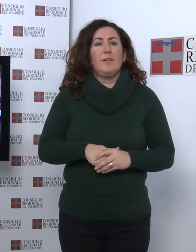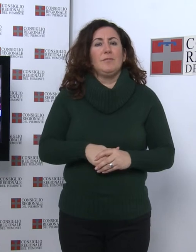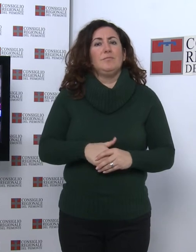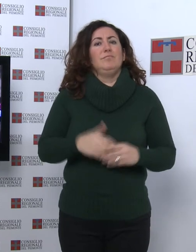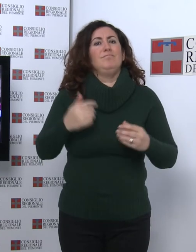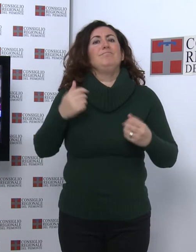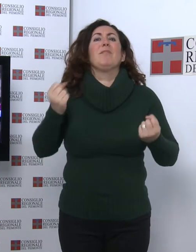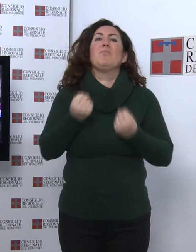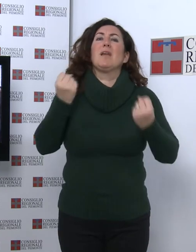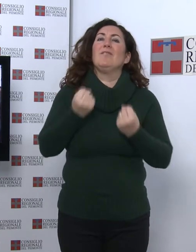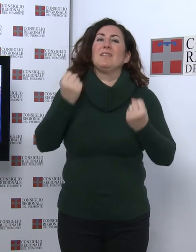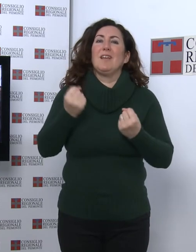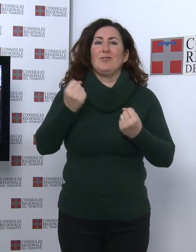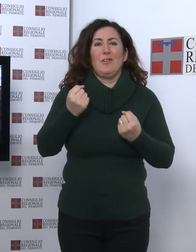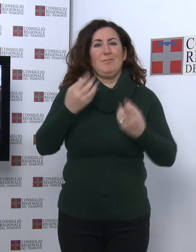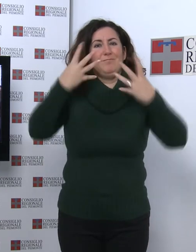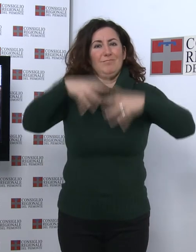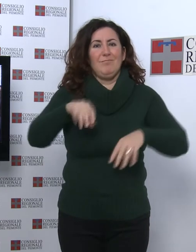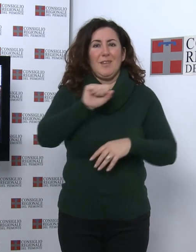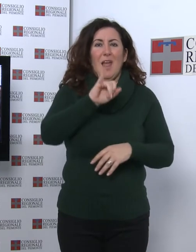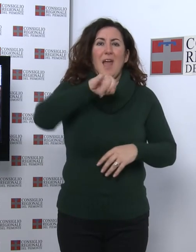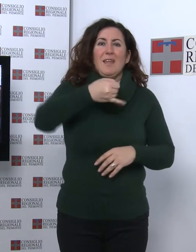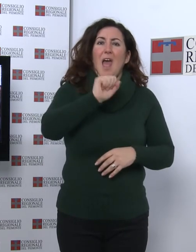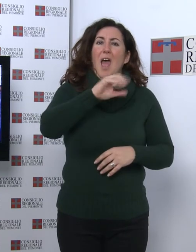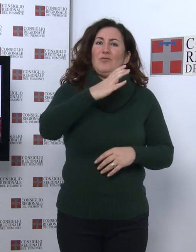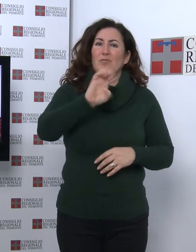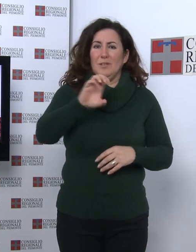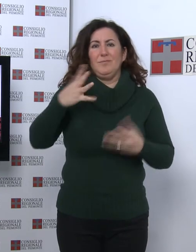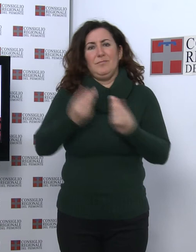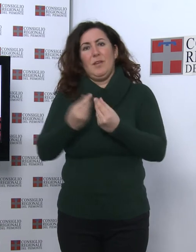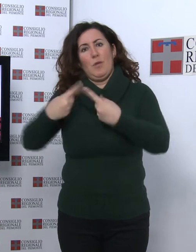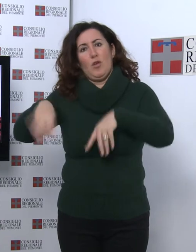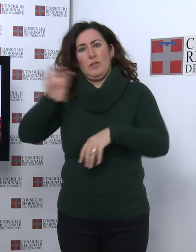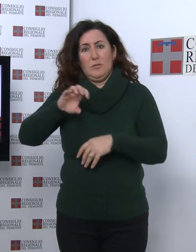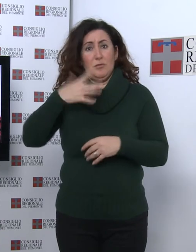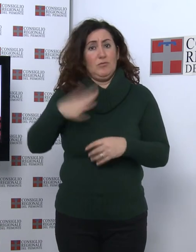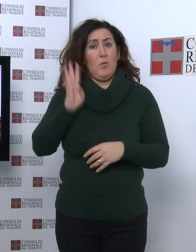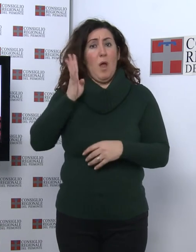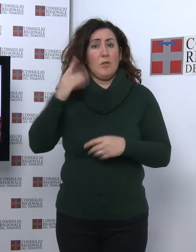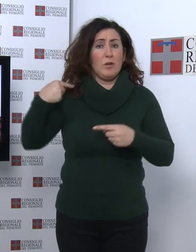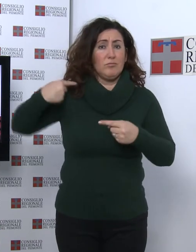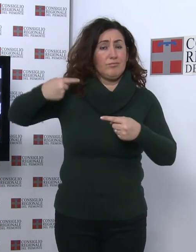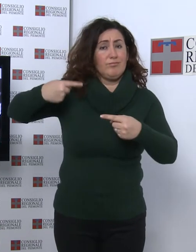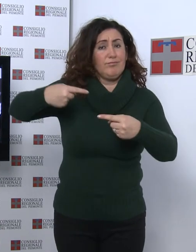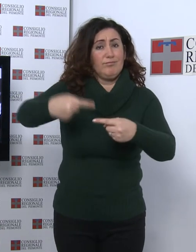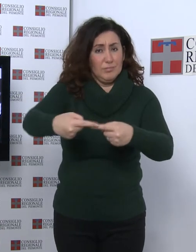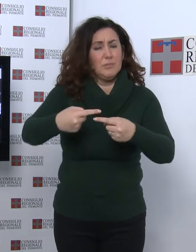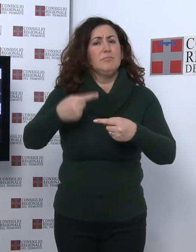organizzata da Iace con il sostegno del Consiglio regionale giunge alla 14esima edizione e si conferma un appuntamento culturale di qualità